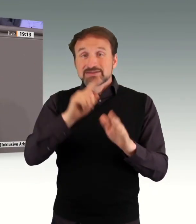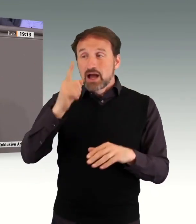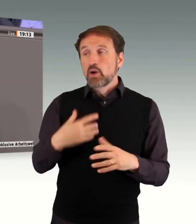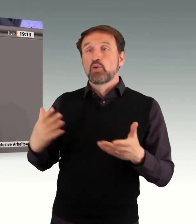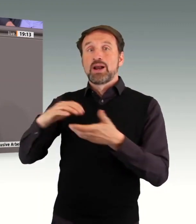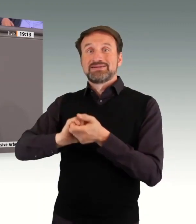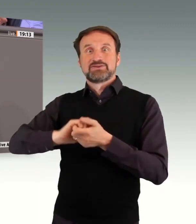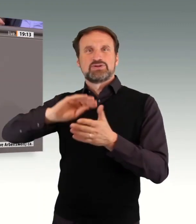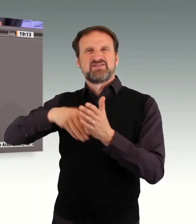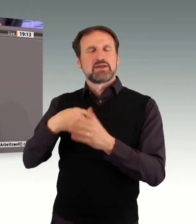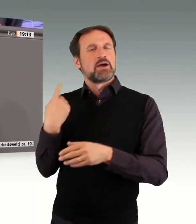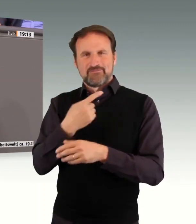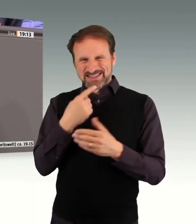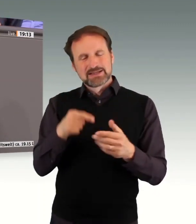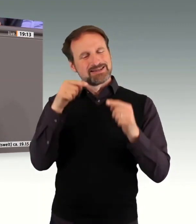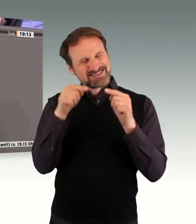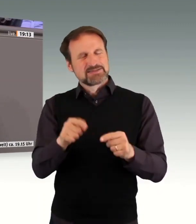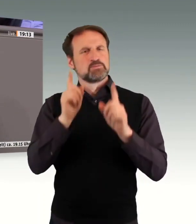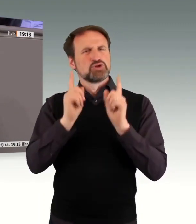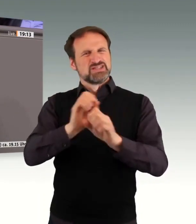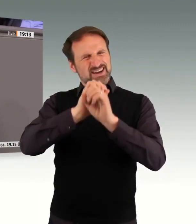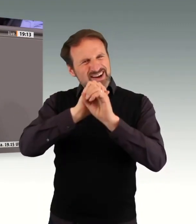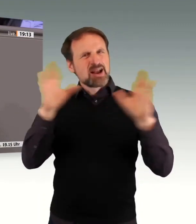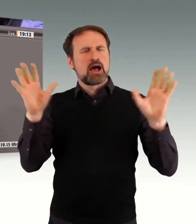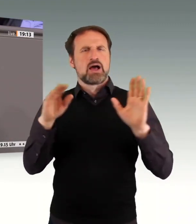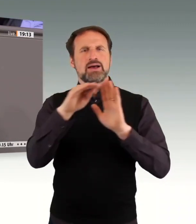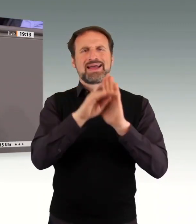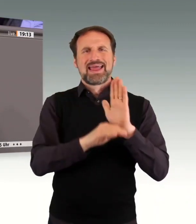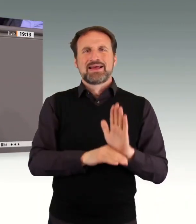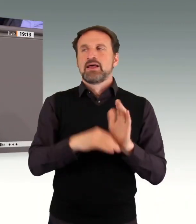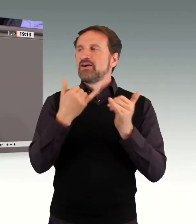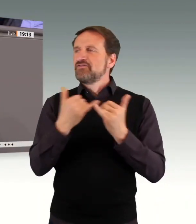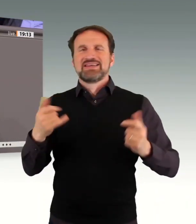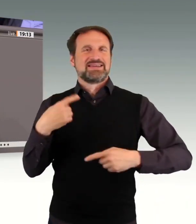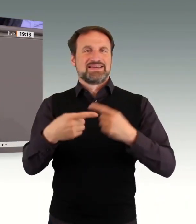Regelwerk zu evaluieren. Denn nur so kann es vor Ort auch funktionieren.